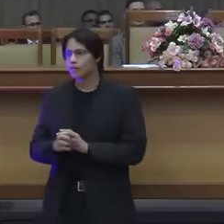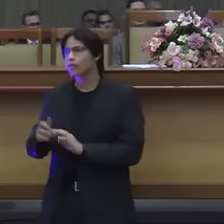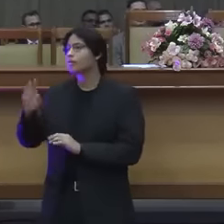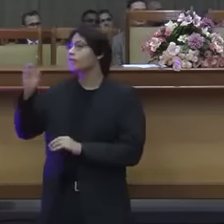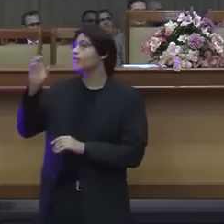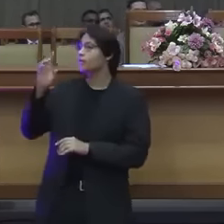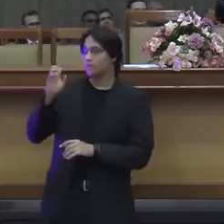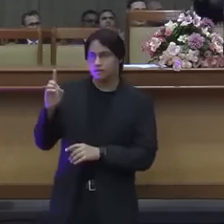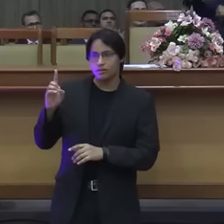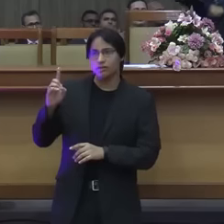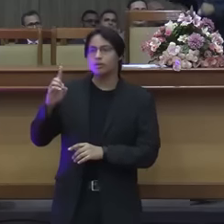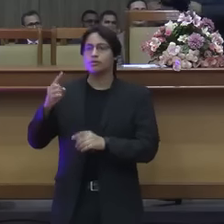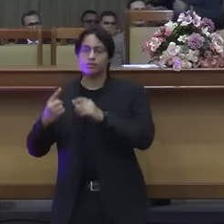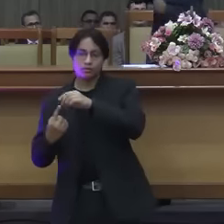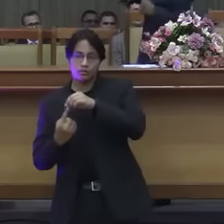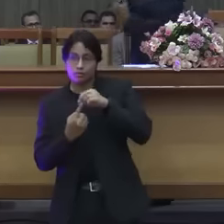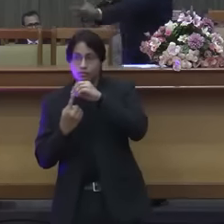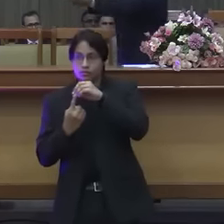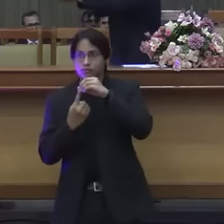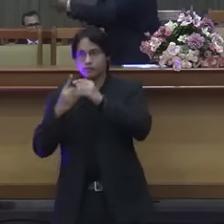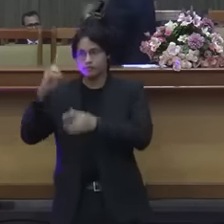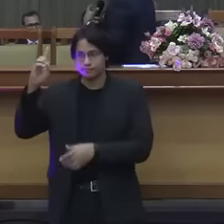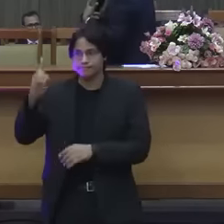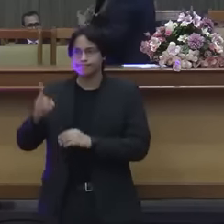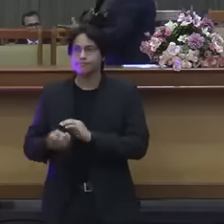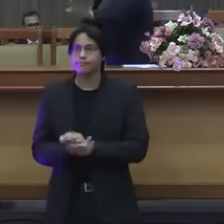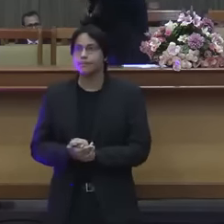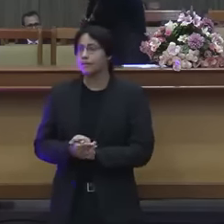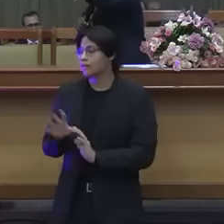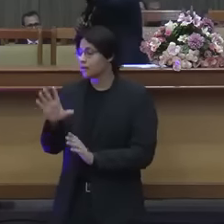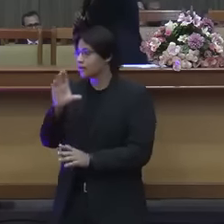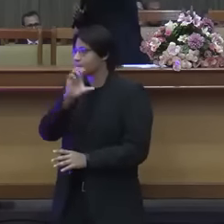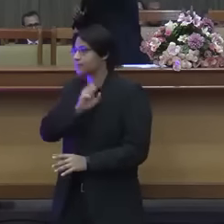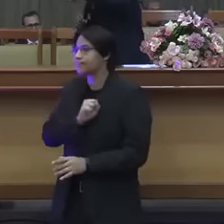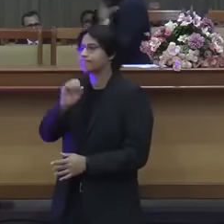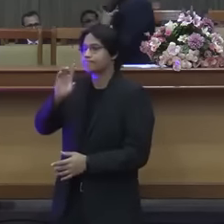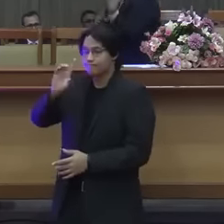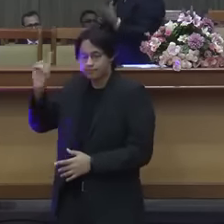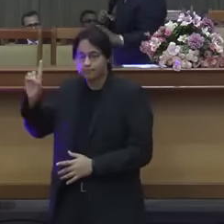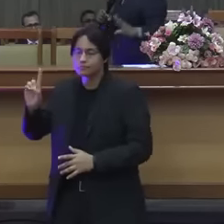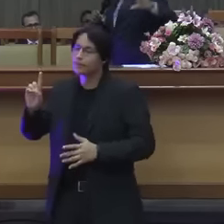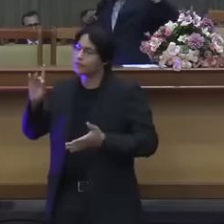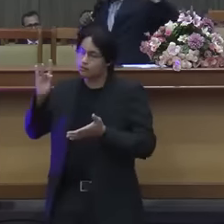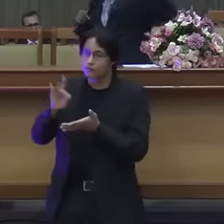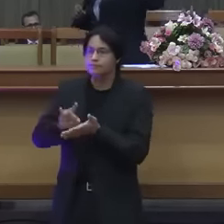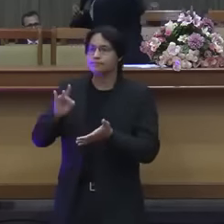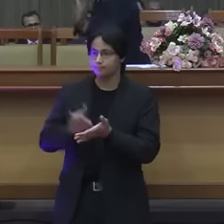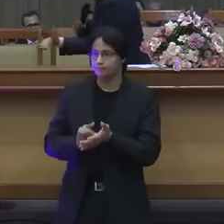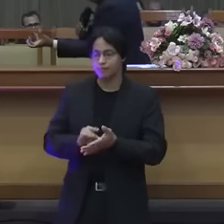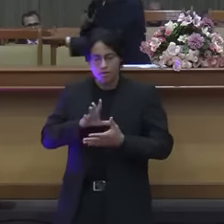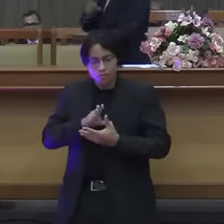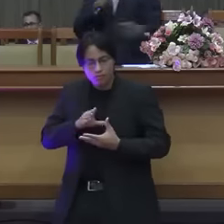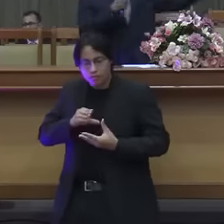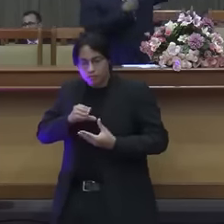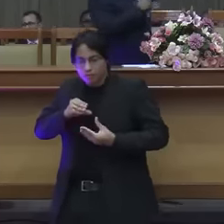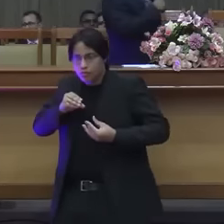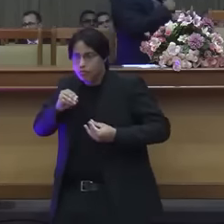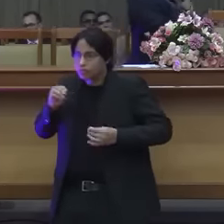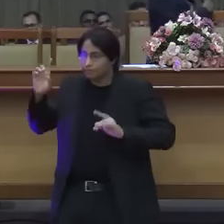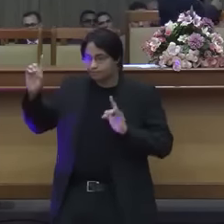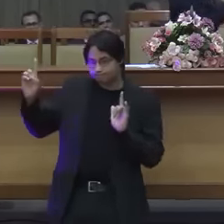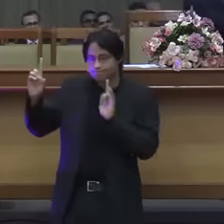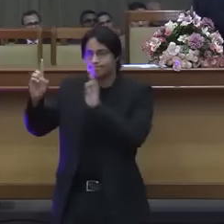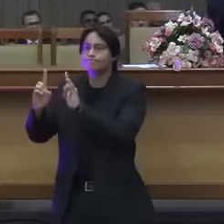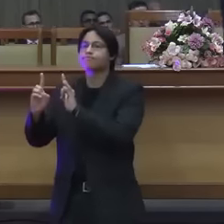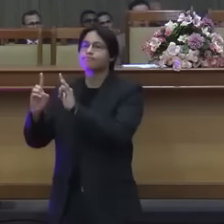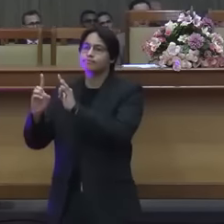pronto amarás o senhor teu Deus de todo o teu coração de toda a tua alma de toda a tua força e de todo